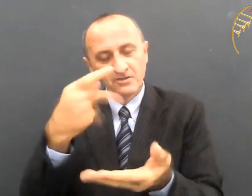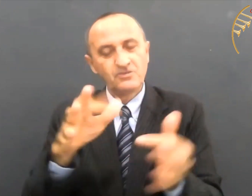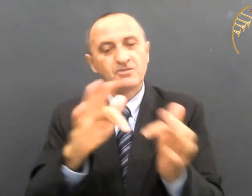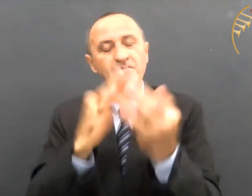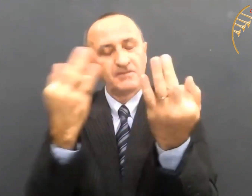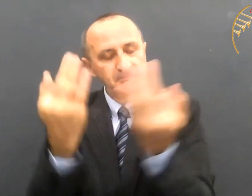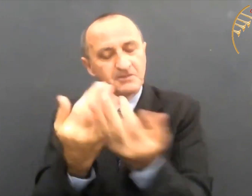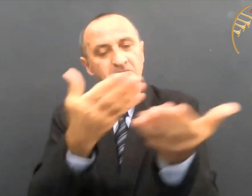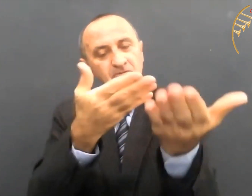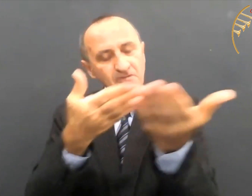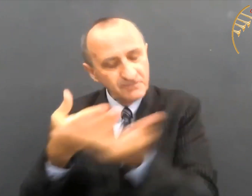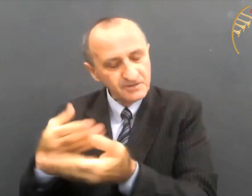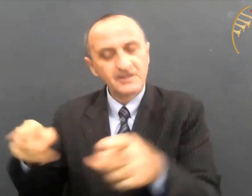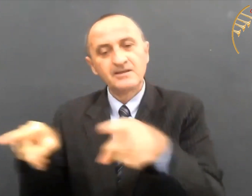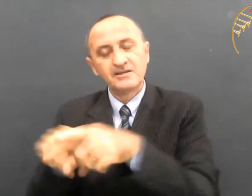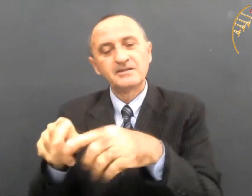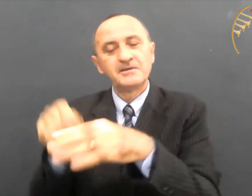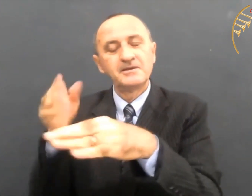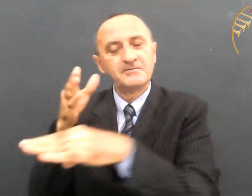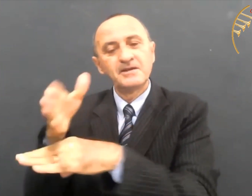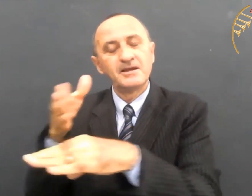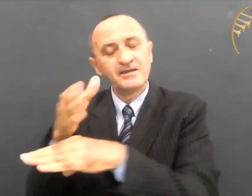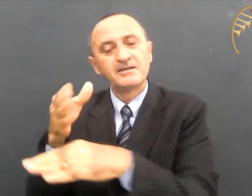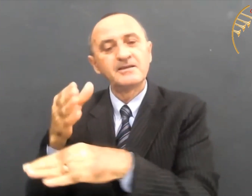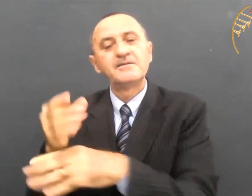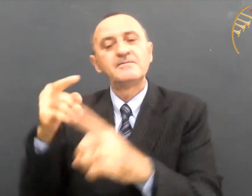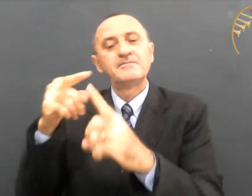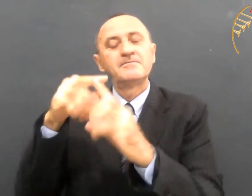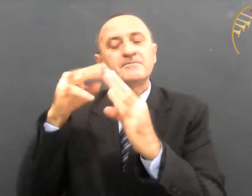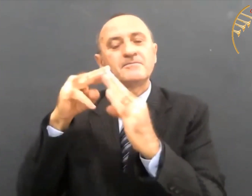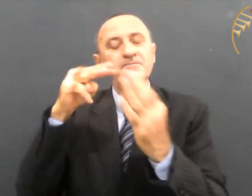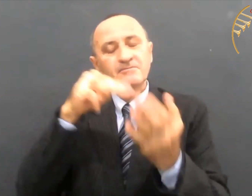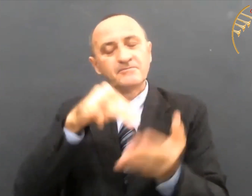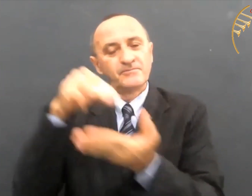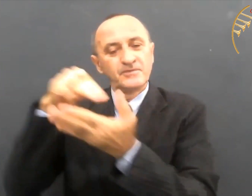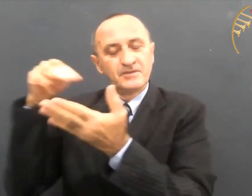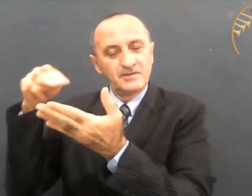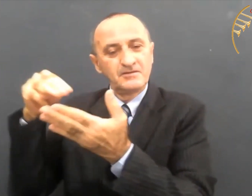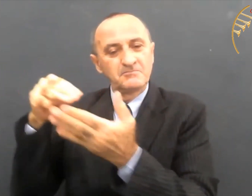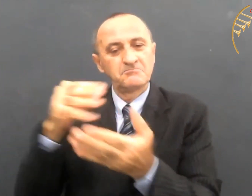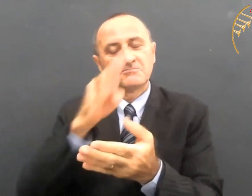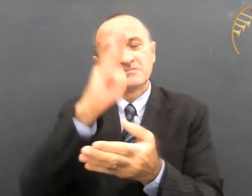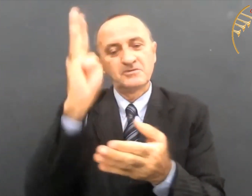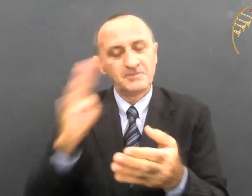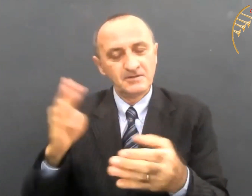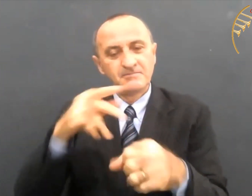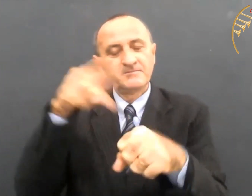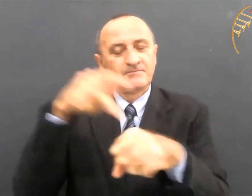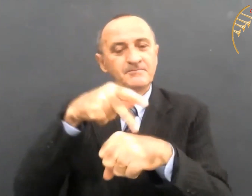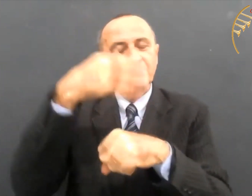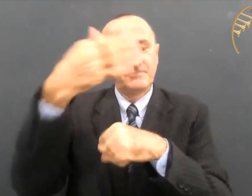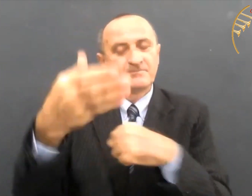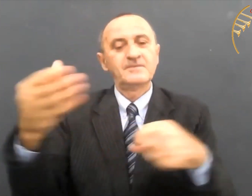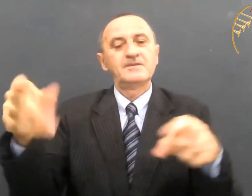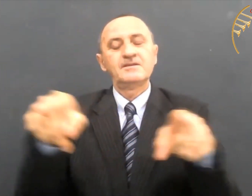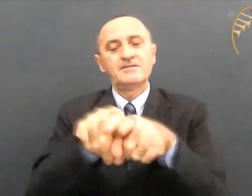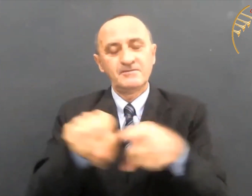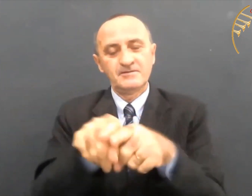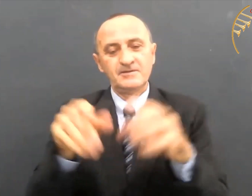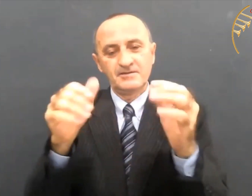o nosso convidado. Você e a sua família participarem conosco. Todas as igrejas do Maranata, do Brasil e também